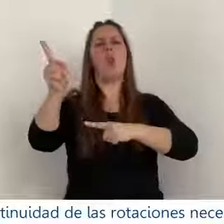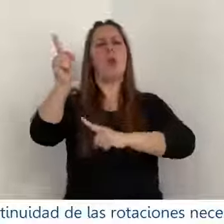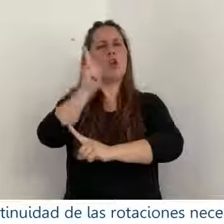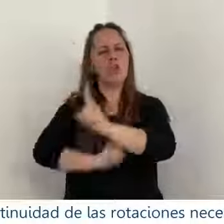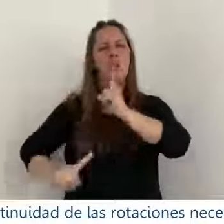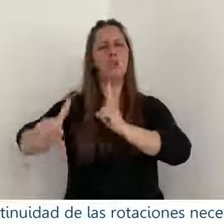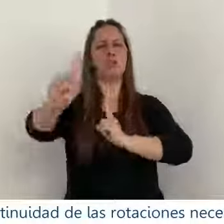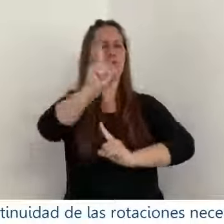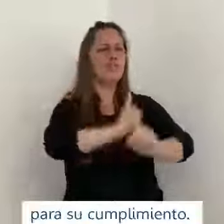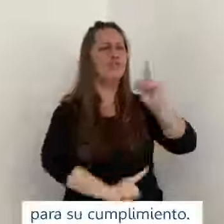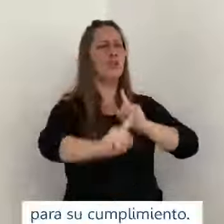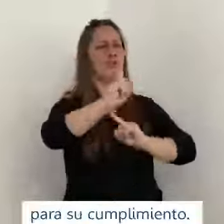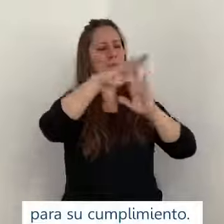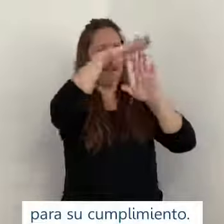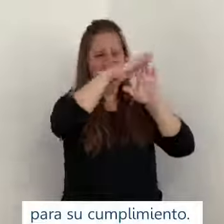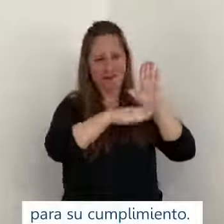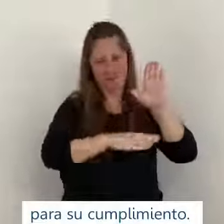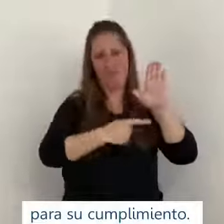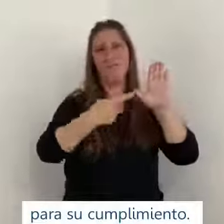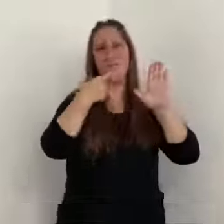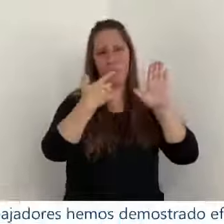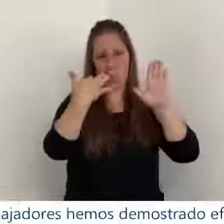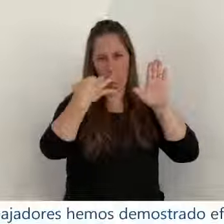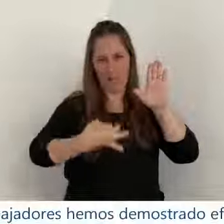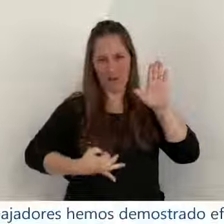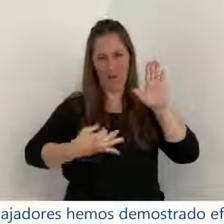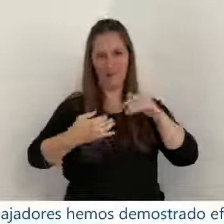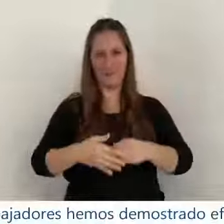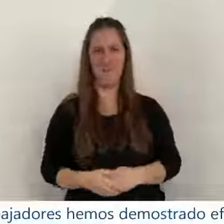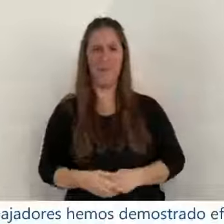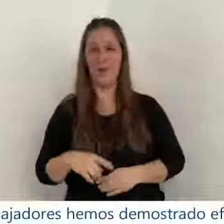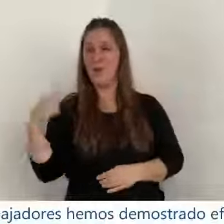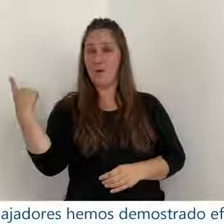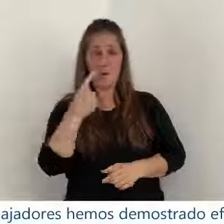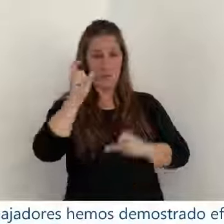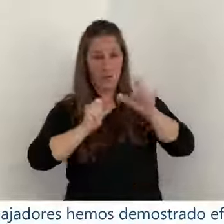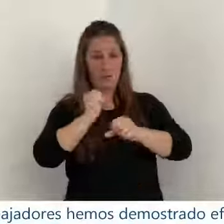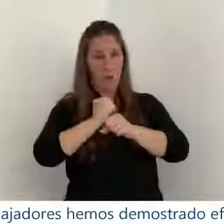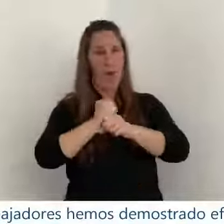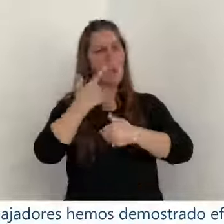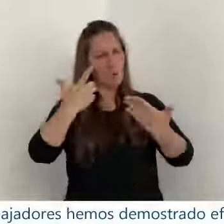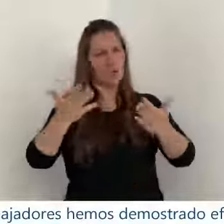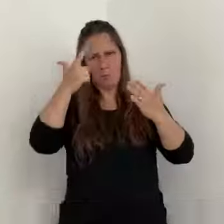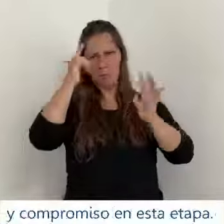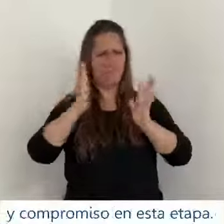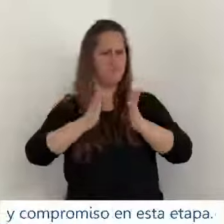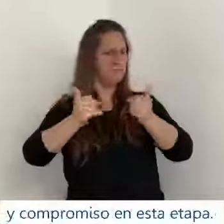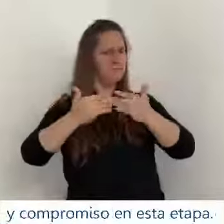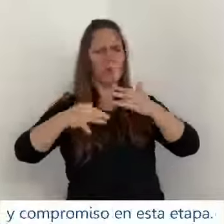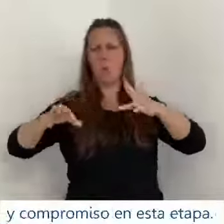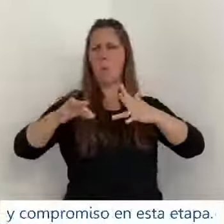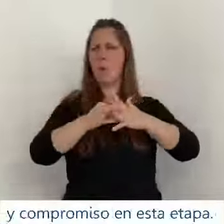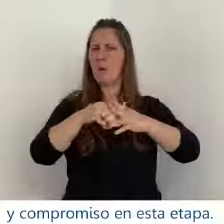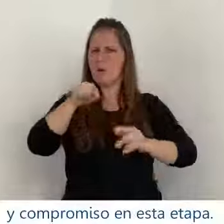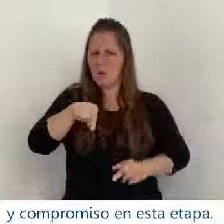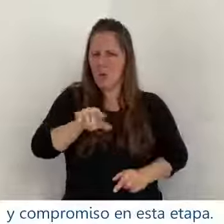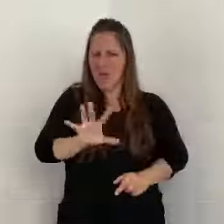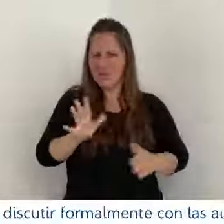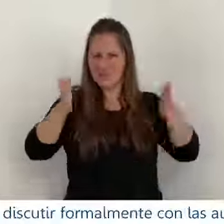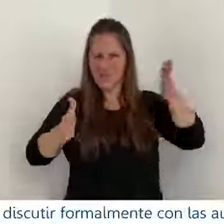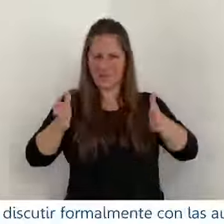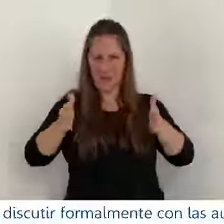necesarias para su cumplimiento Los trabajadores hemos demostrado eficiencia y compromiso en esta etapa